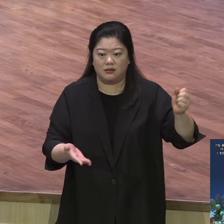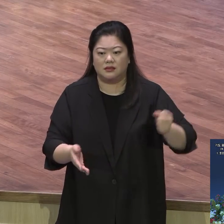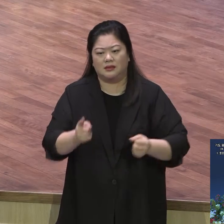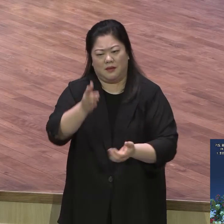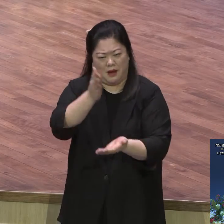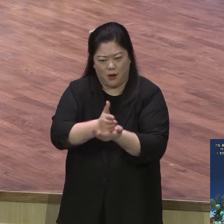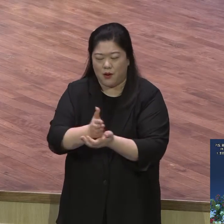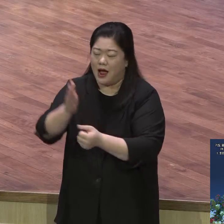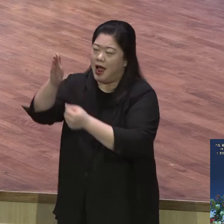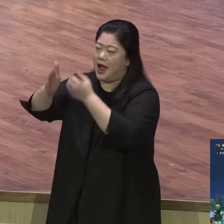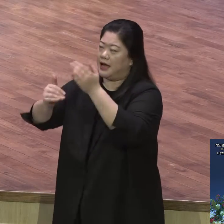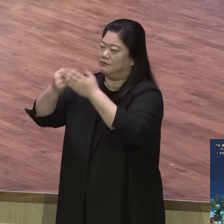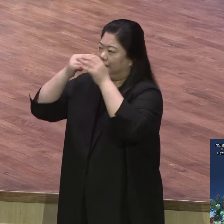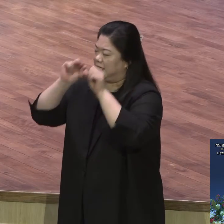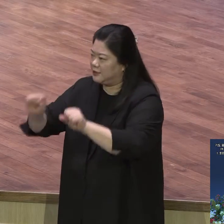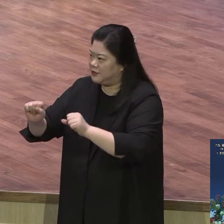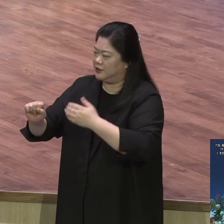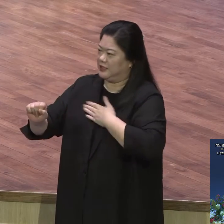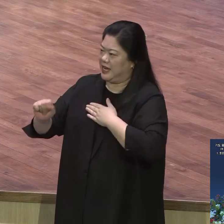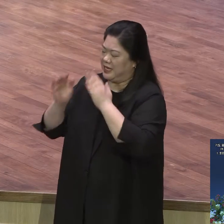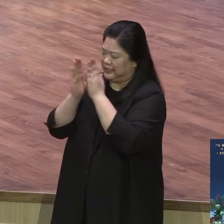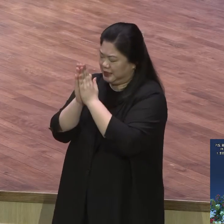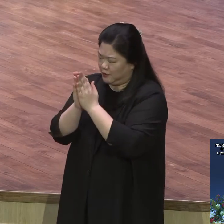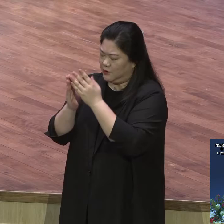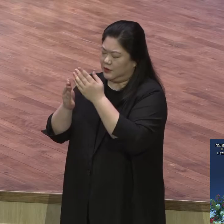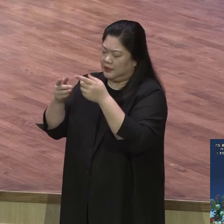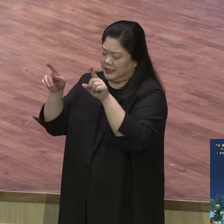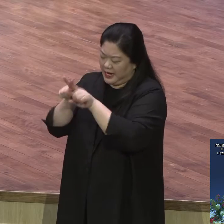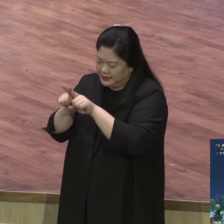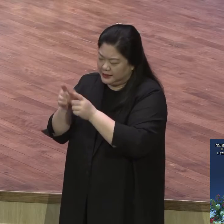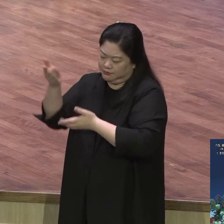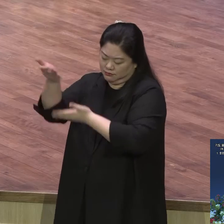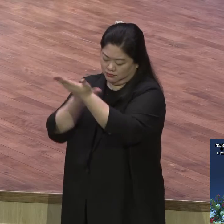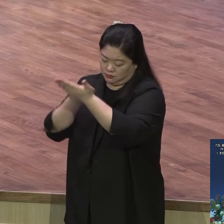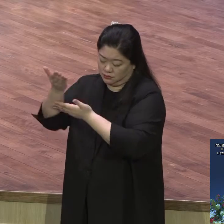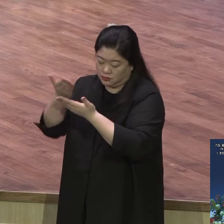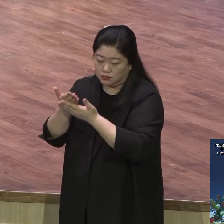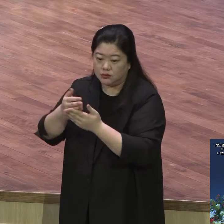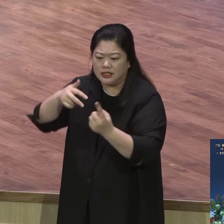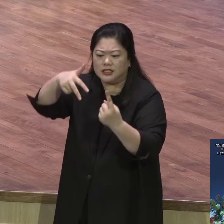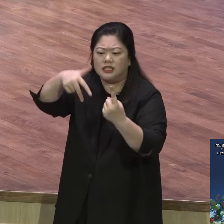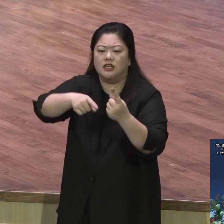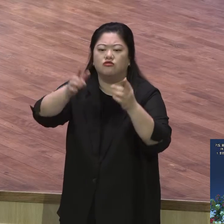기도 응답해 주시는지 말씀이 성취되는지 이번 한 주간마다 한번 묵상해 보시기 바랍니다